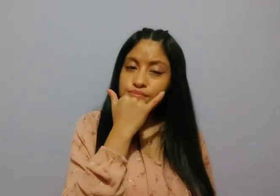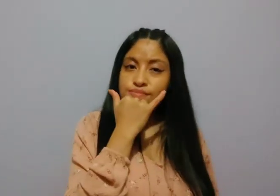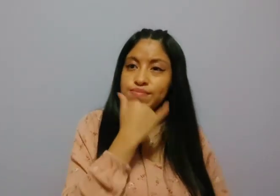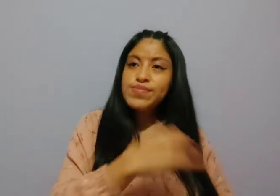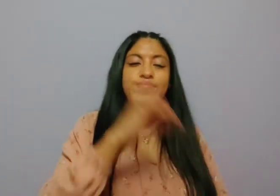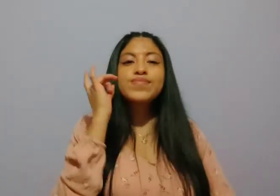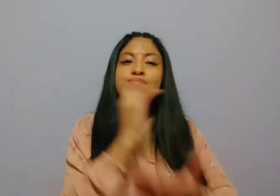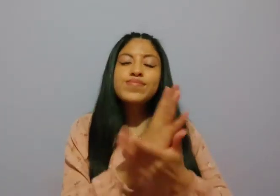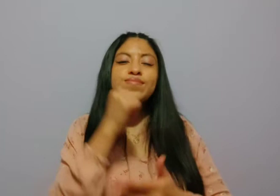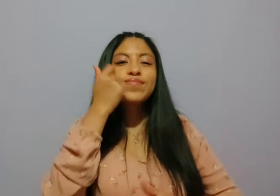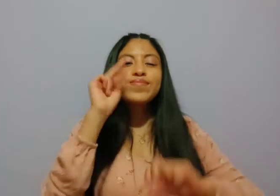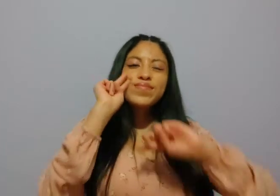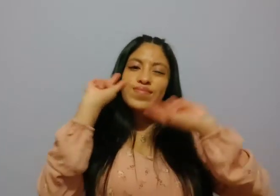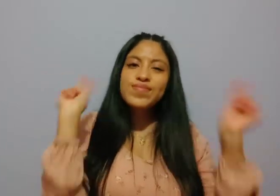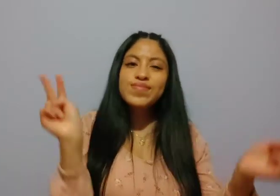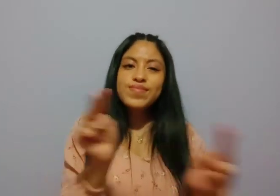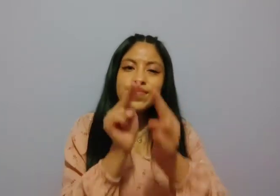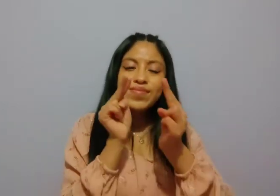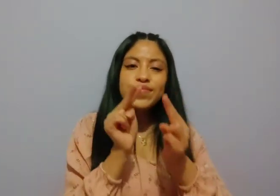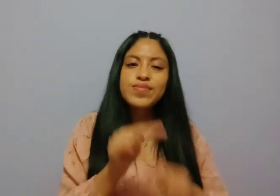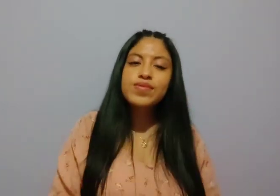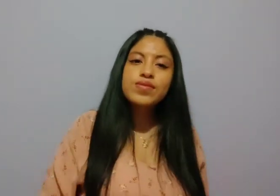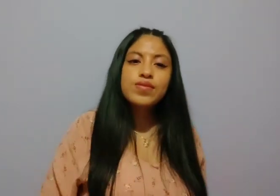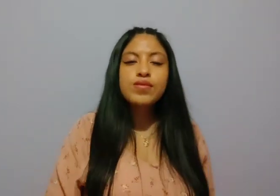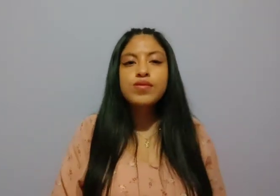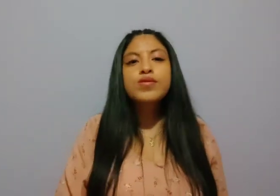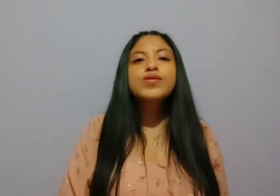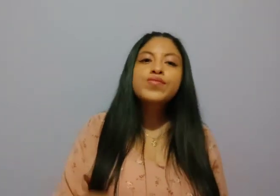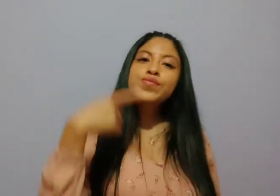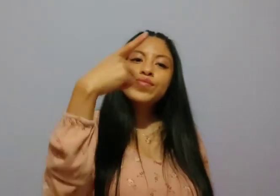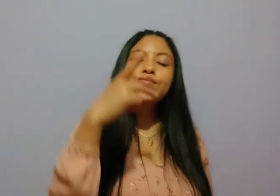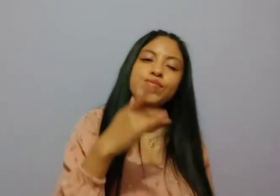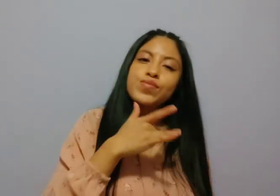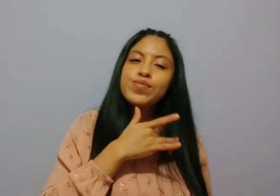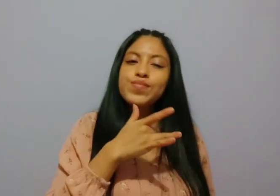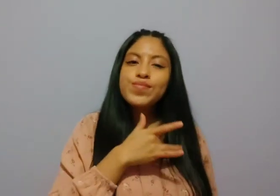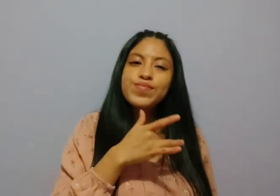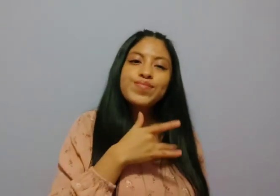Perdóname, solo quisiera ver tu corazón